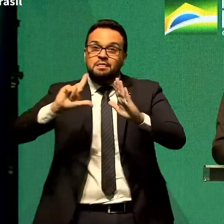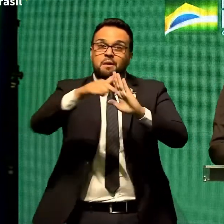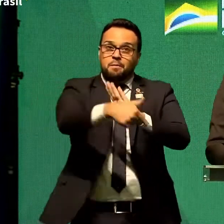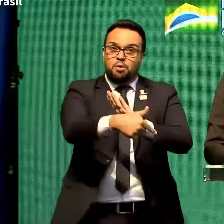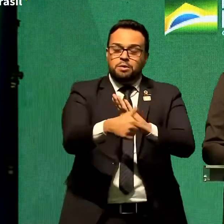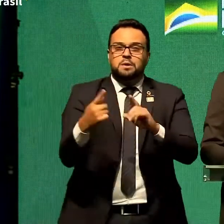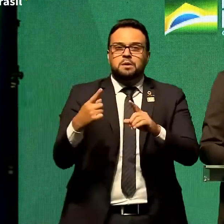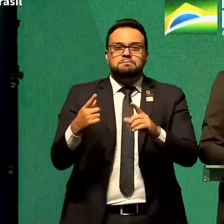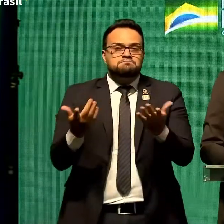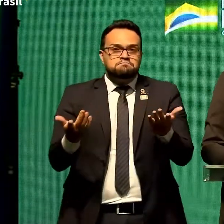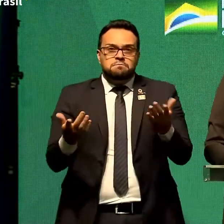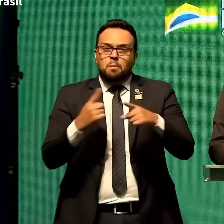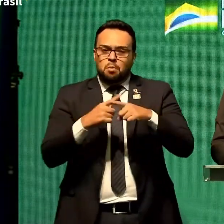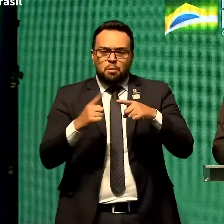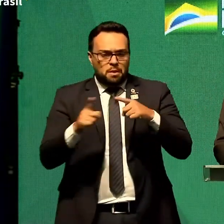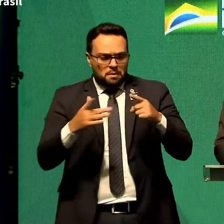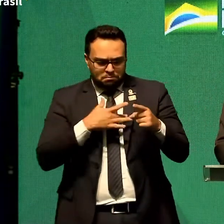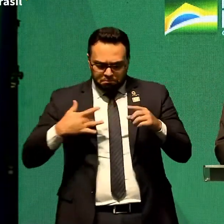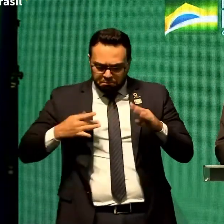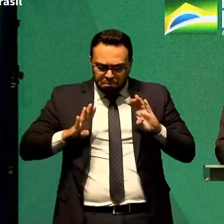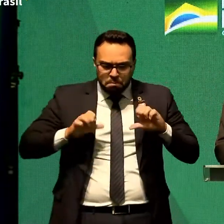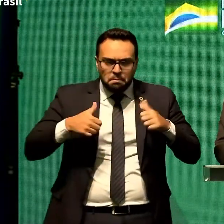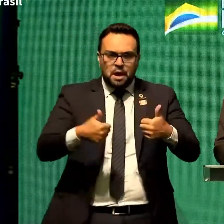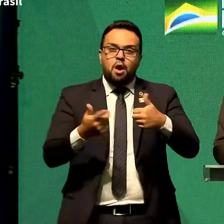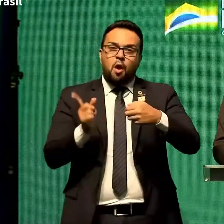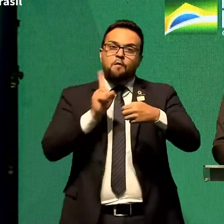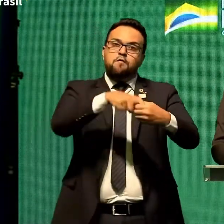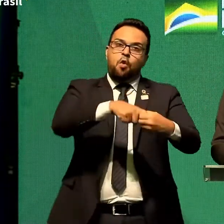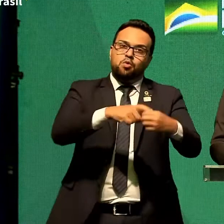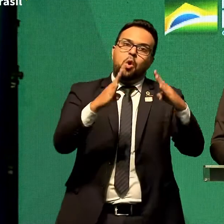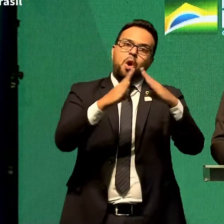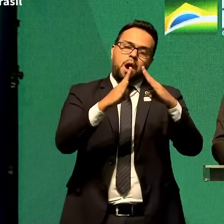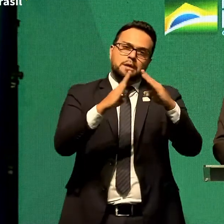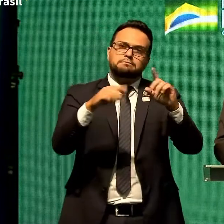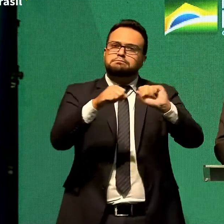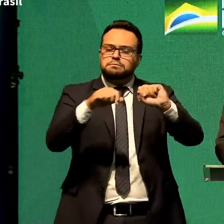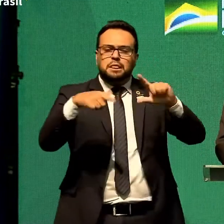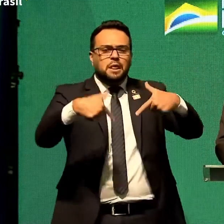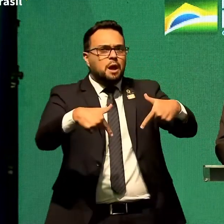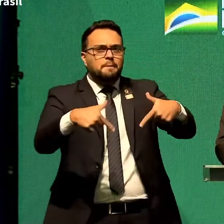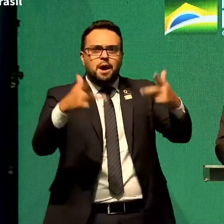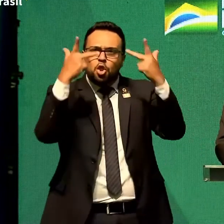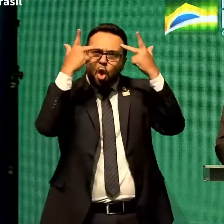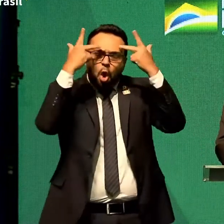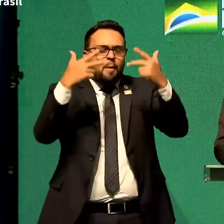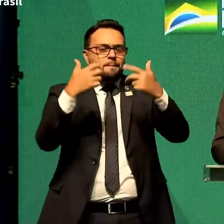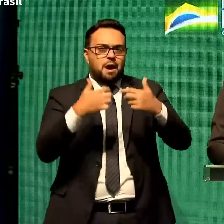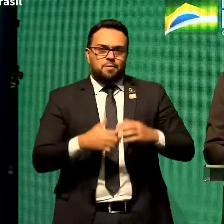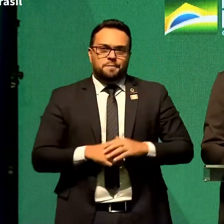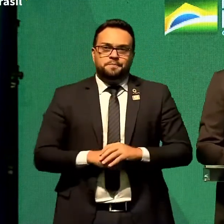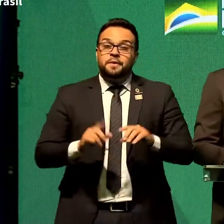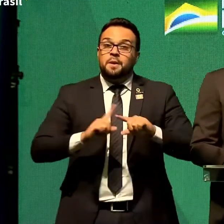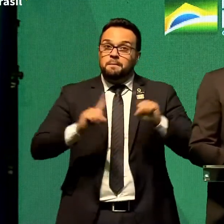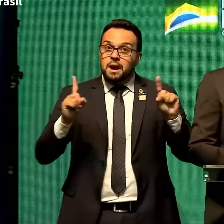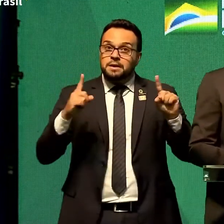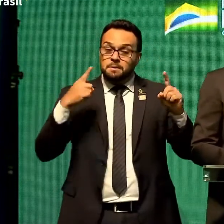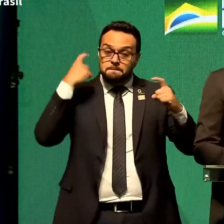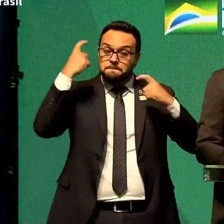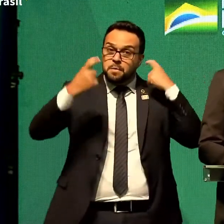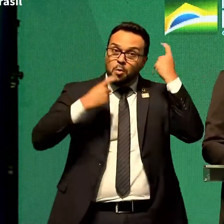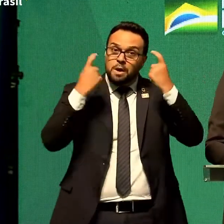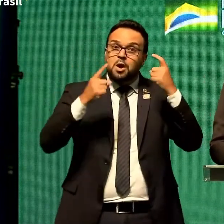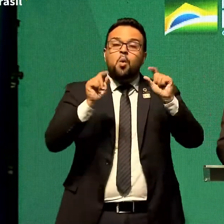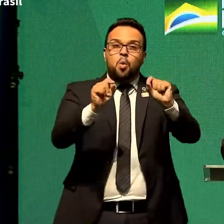problemas, eles voltaram para os seus lares, para os seus afazeres. Mas a preocupação estava